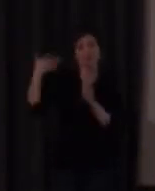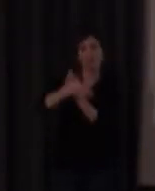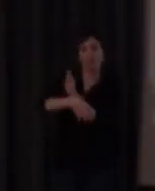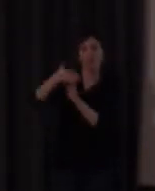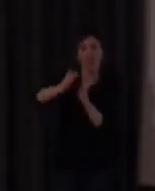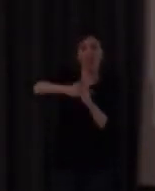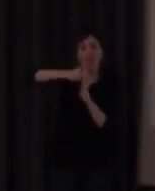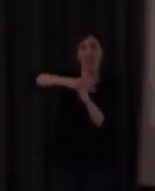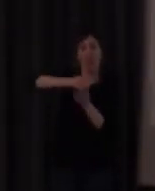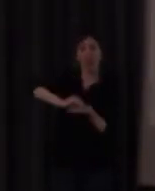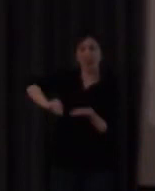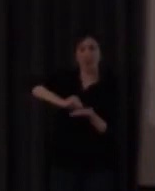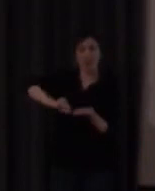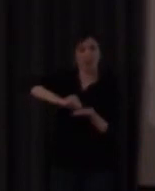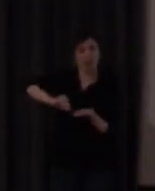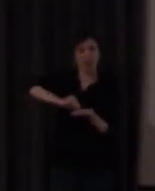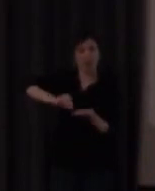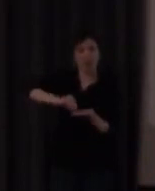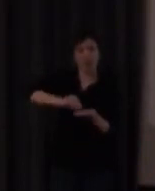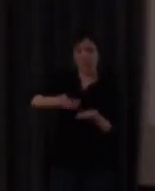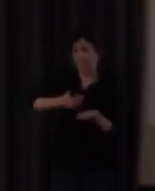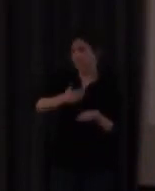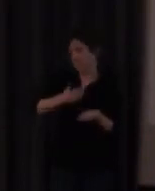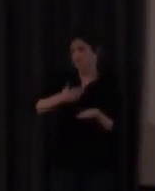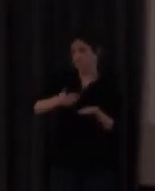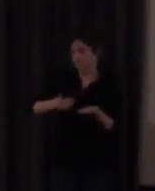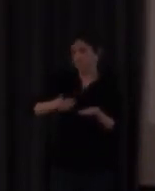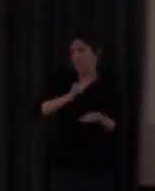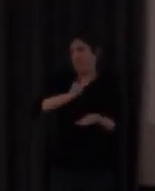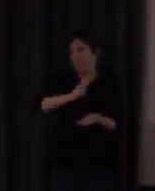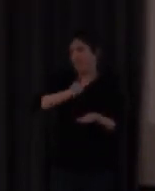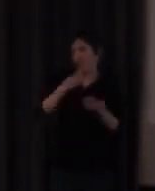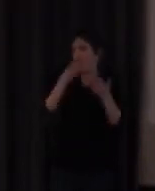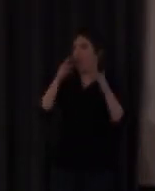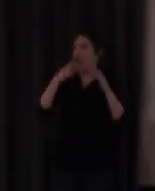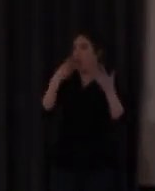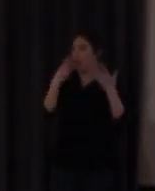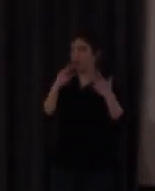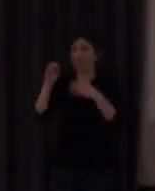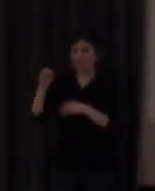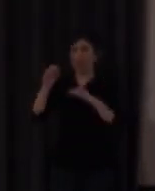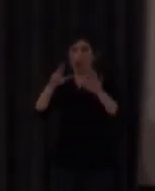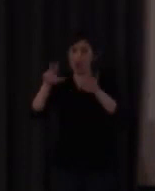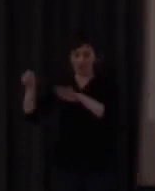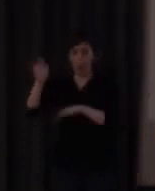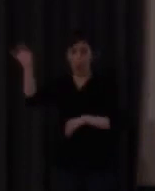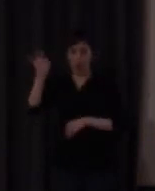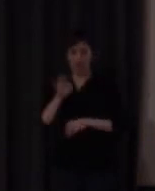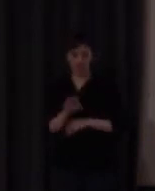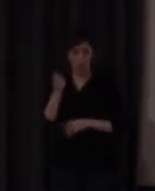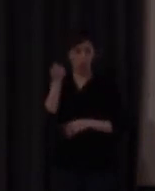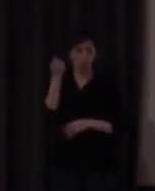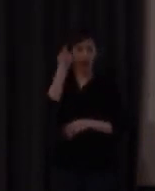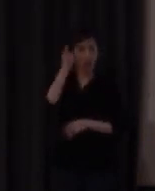que más de, pues podría decir, casi un 80% de los alumnos sordos que he tenido en el proyecto